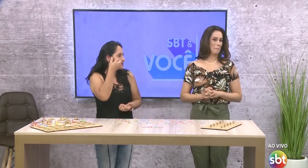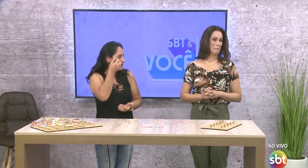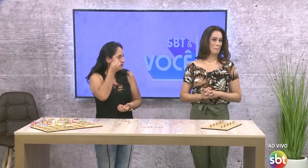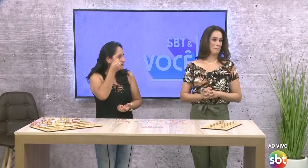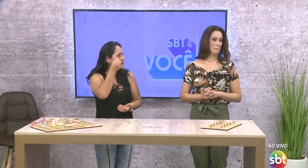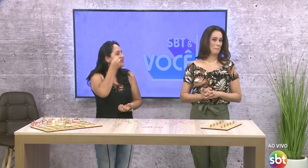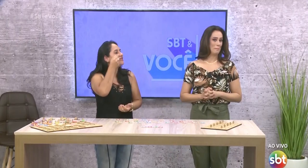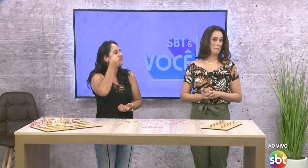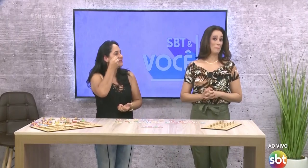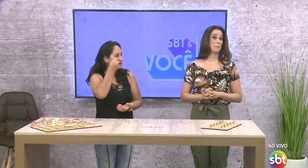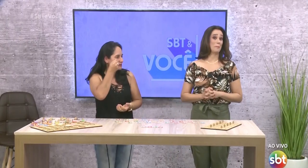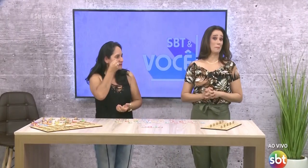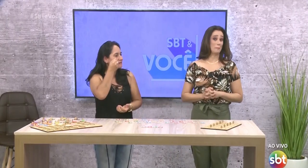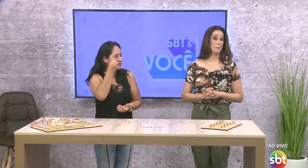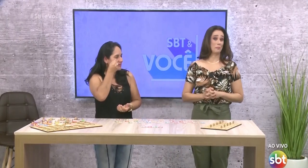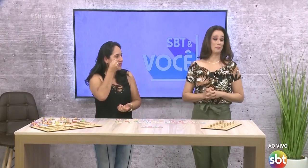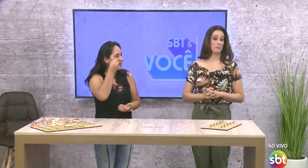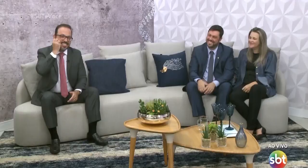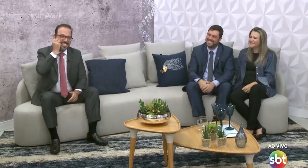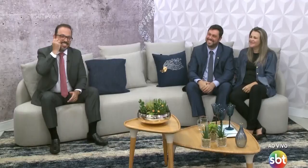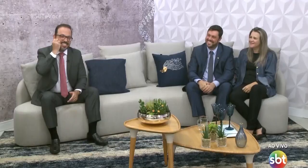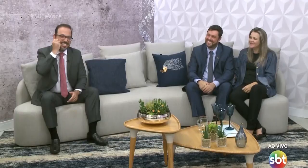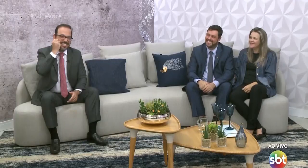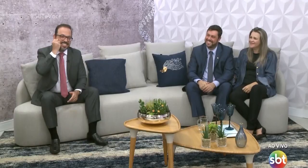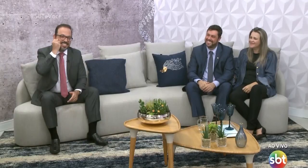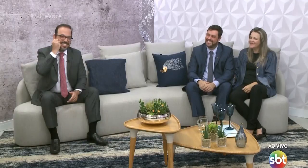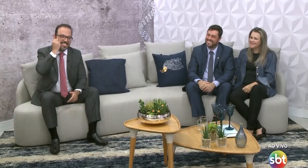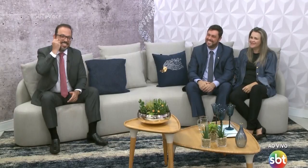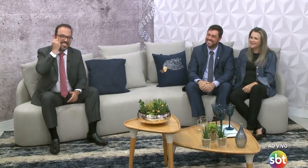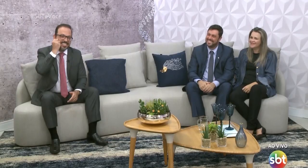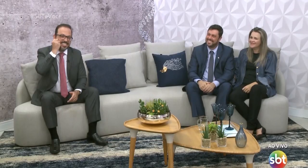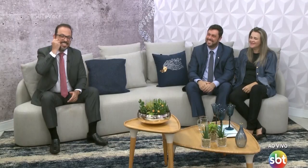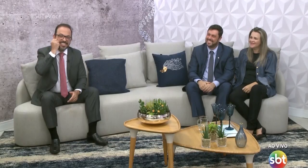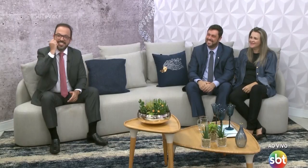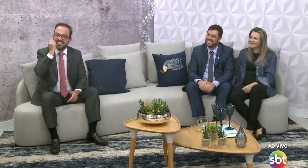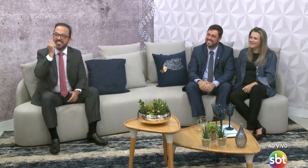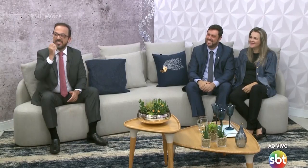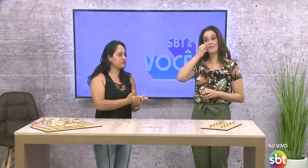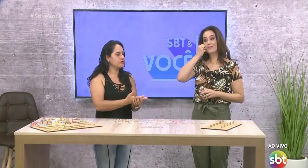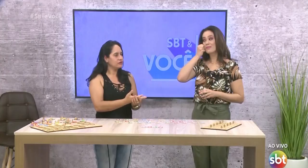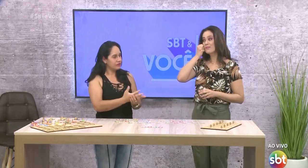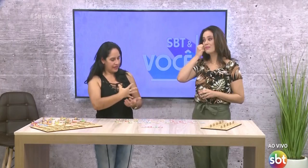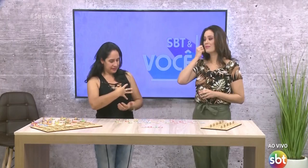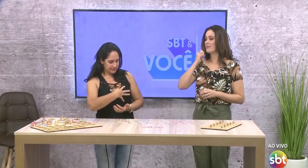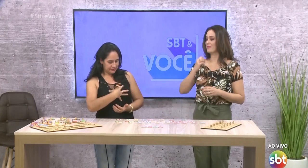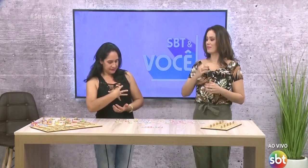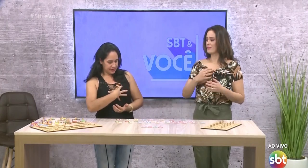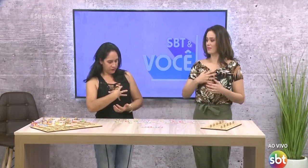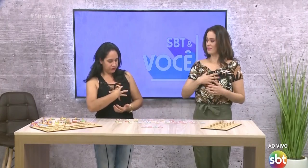Adoção. Isso. Tá? Então, filho adotivo. É esse sinal.